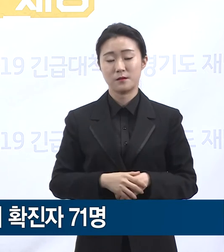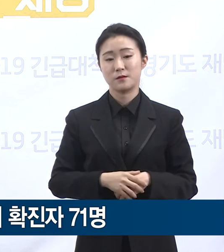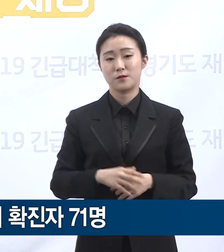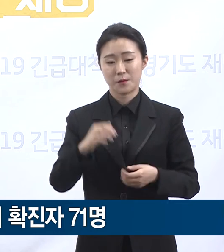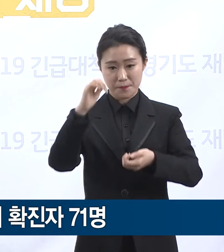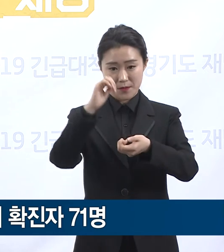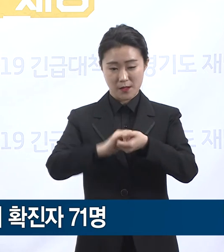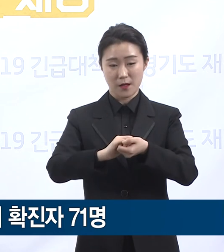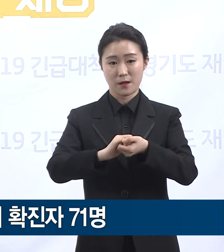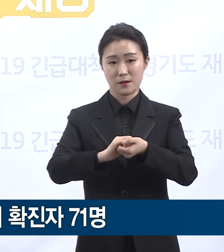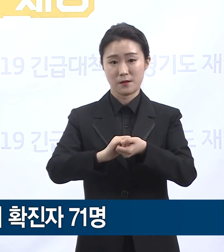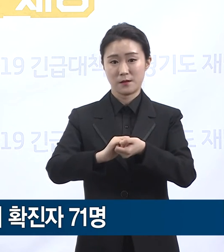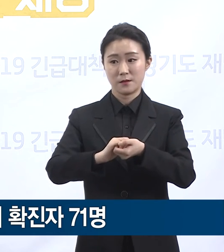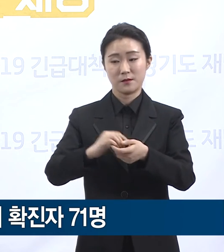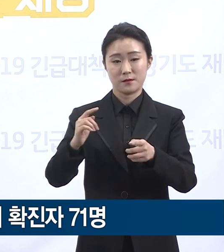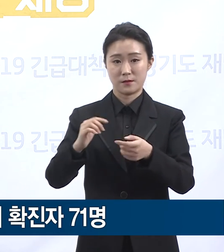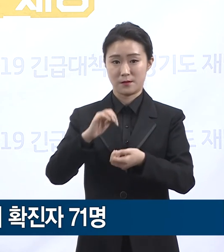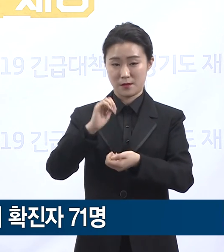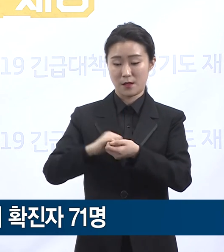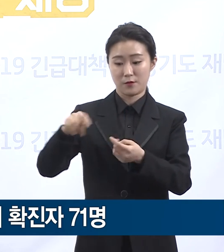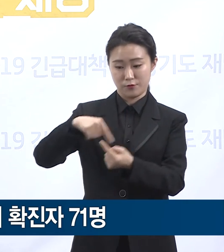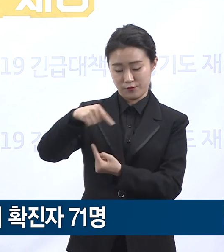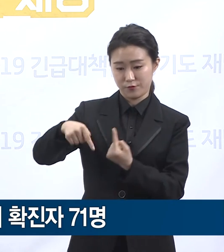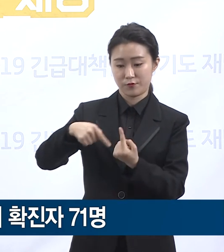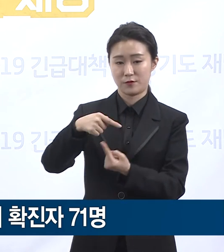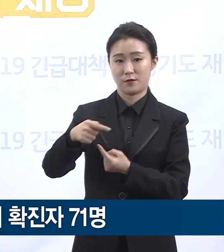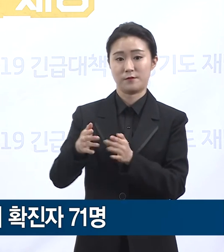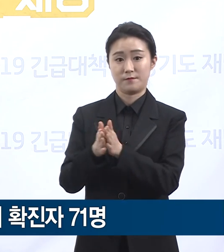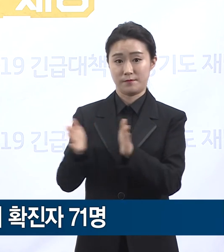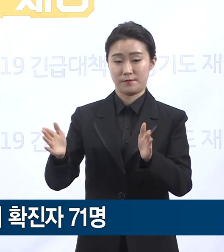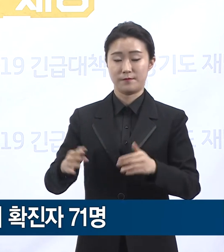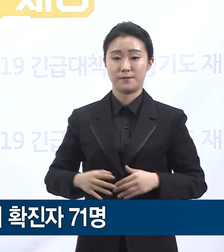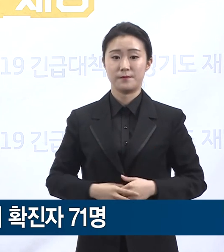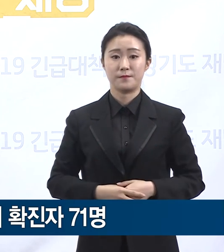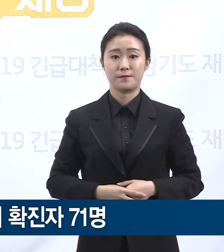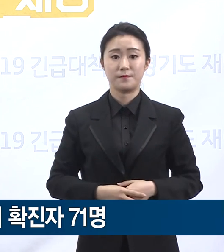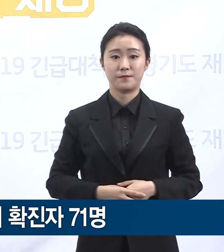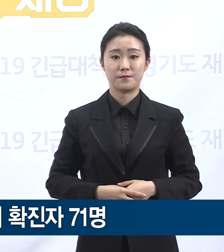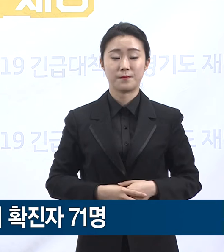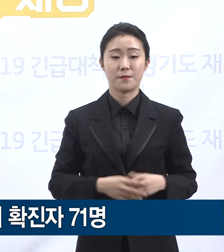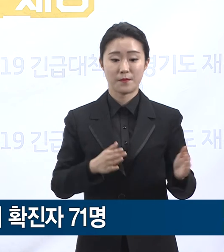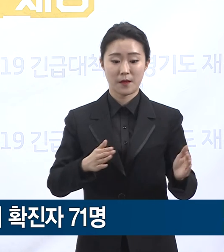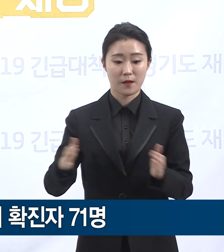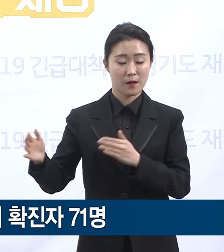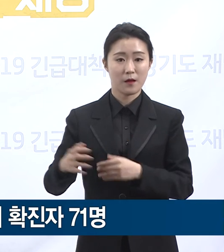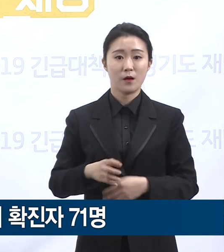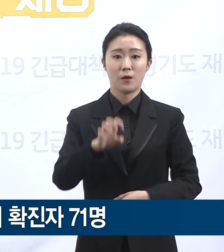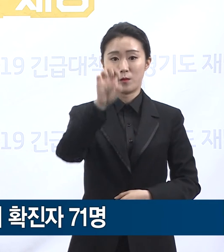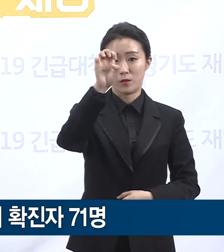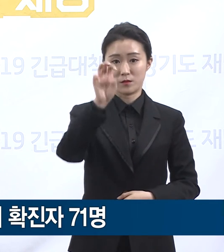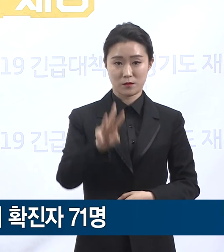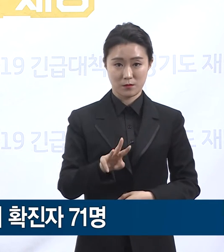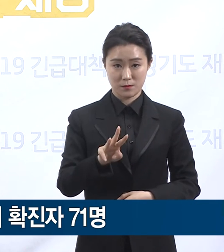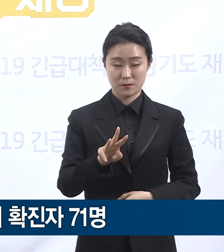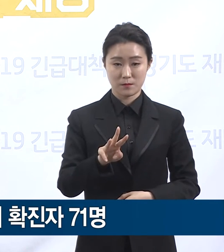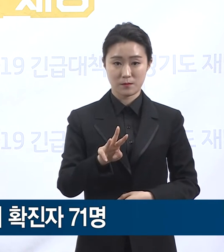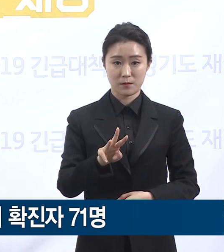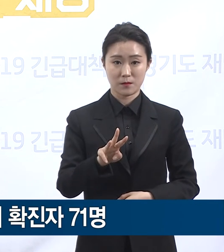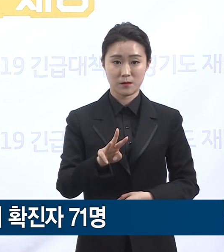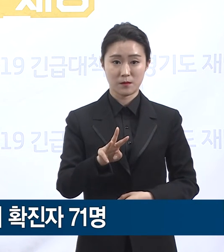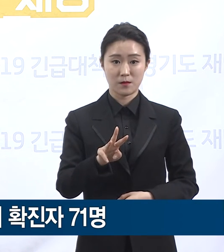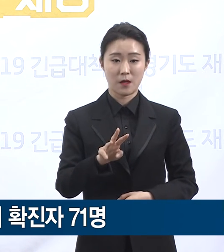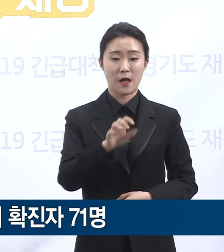부분 진료를 개시하는 상황임을 말씀드립니다. 다음은 포천시 소재 한성내과 의원 확진 상황에 대해